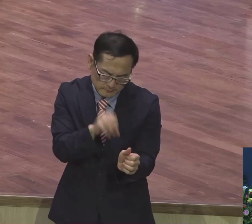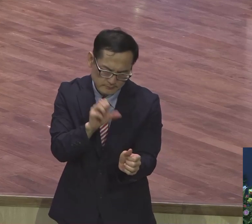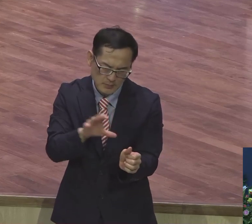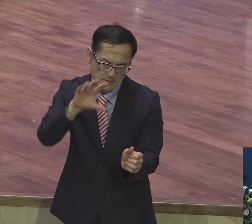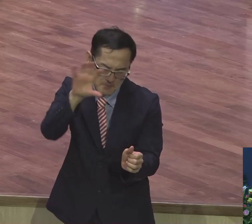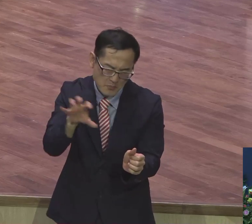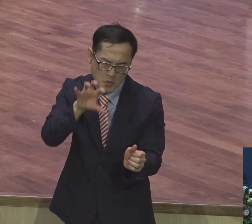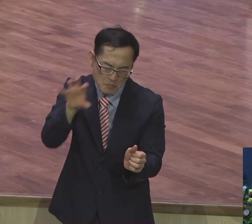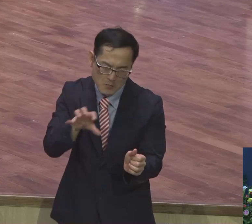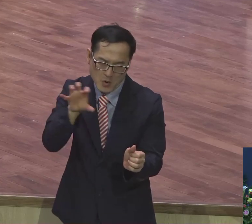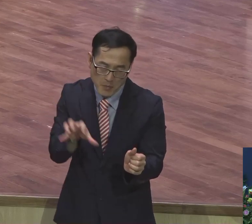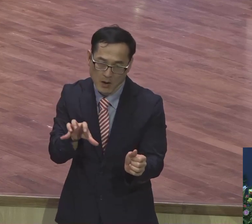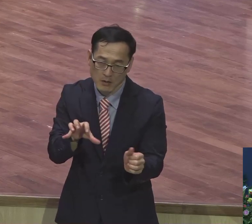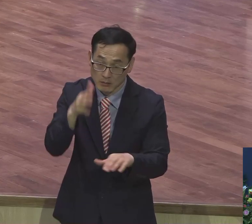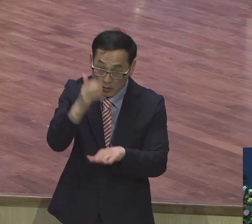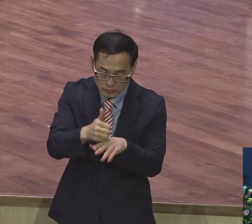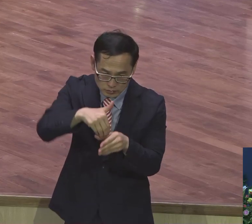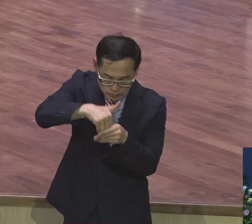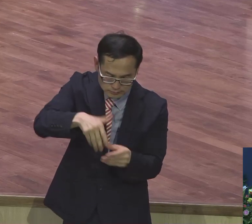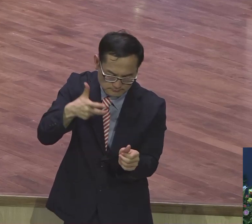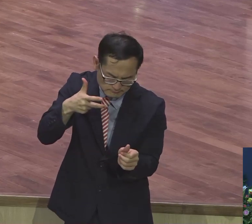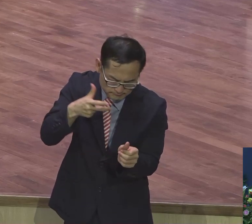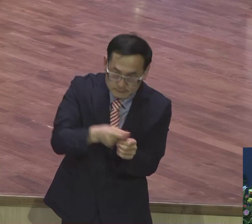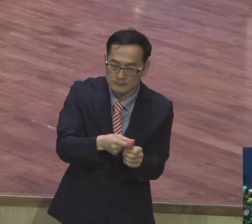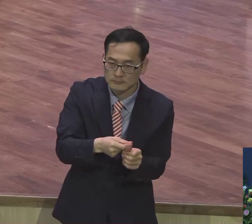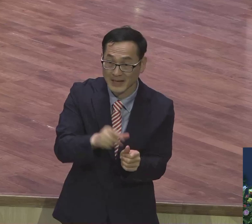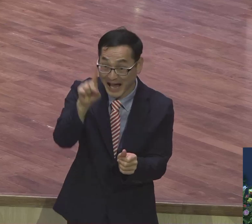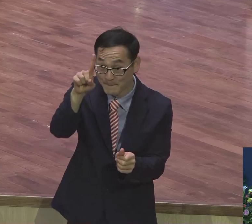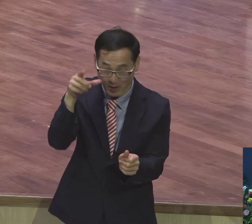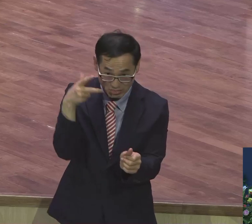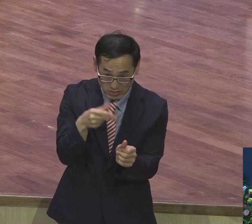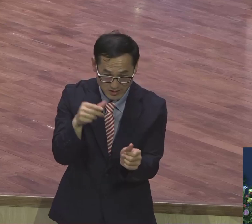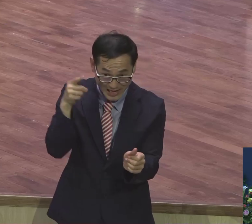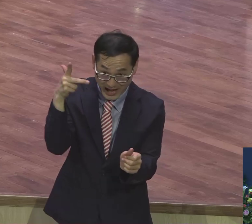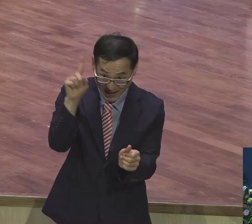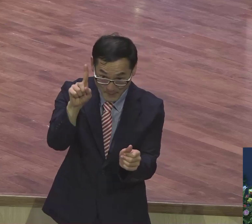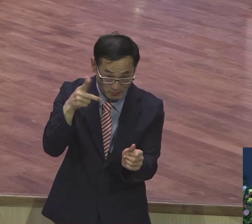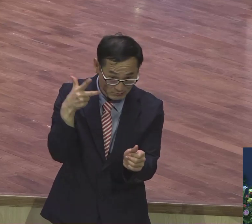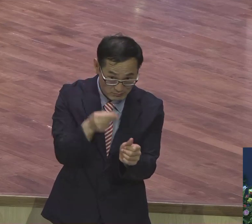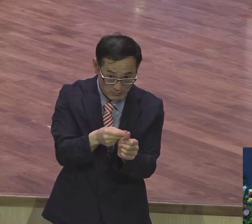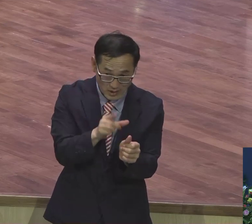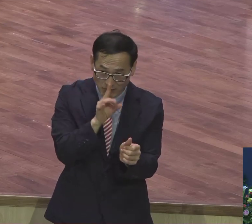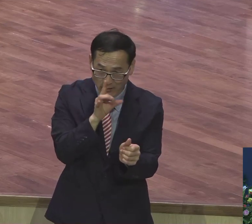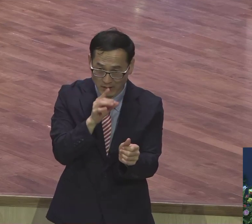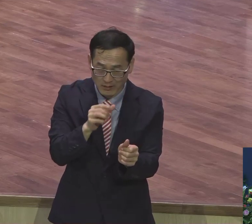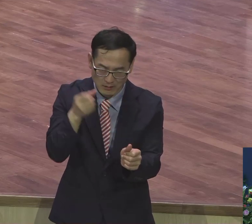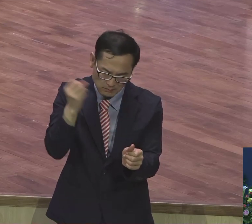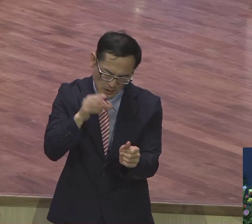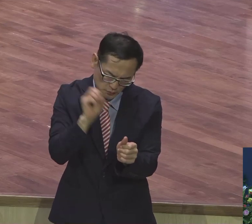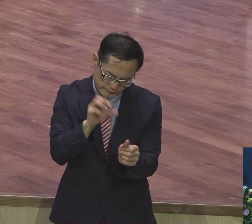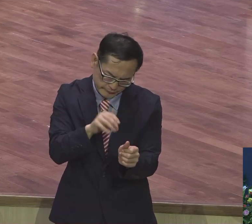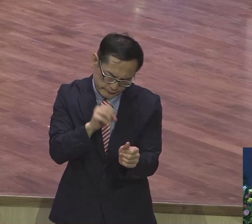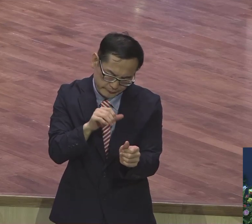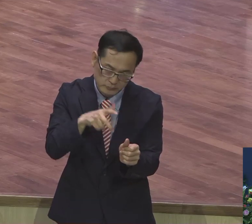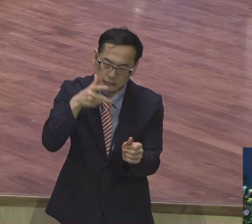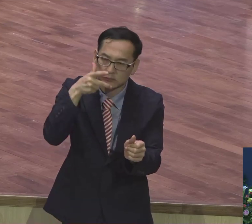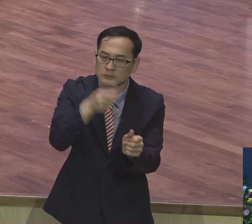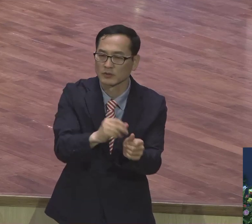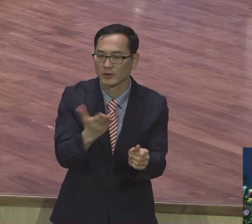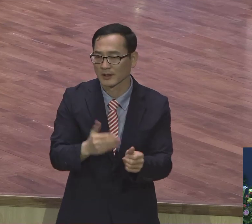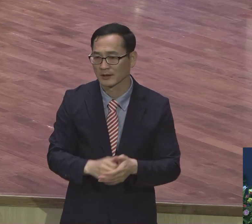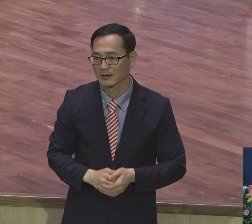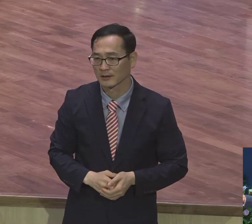영혼 속에 각인시켰어요. 보좌의 능력을 체험하고 정인된 삶을 살면서